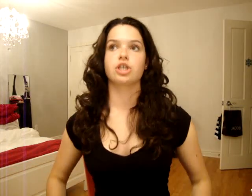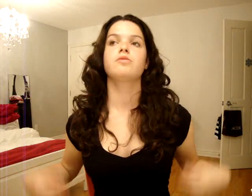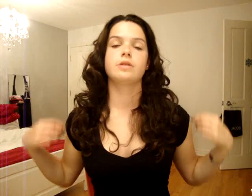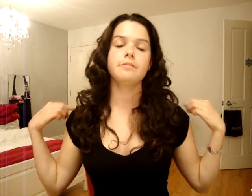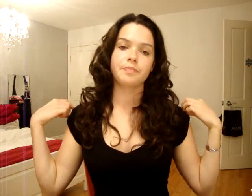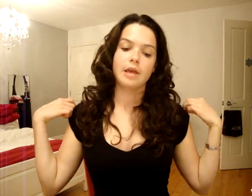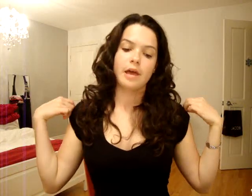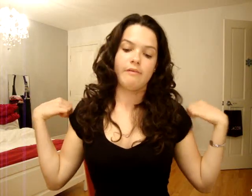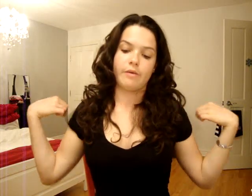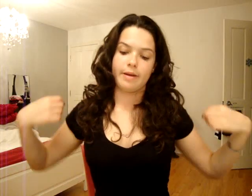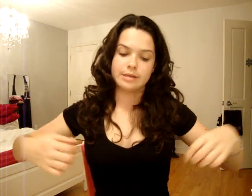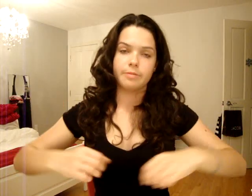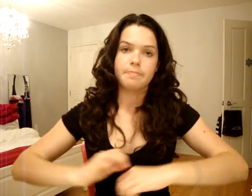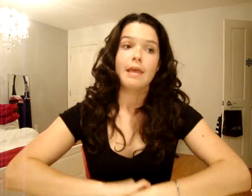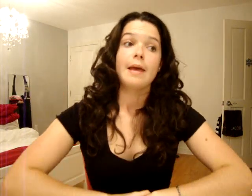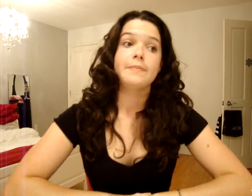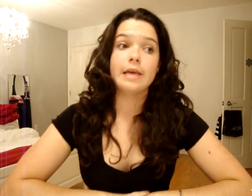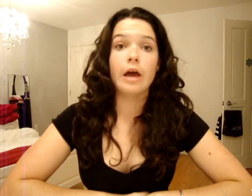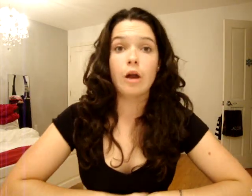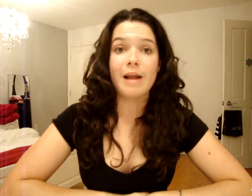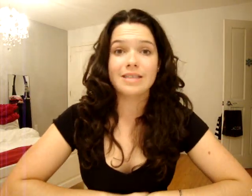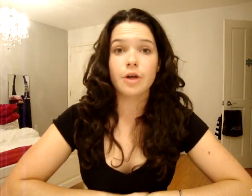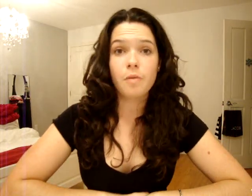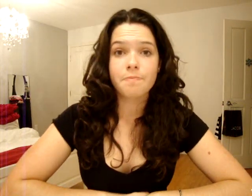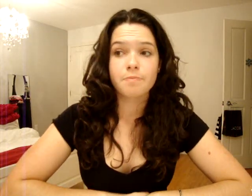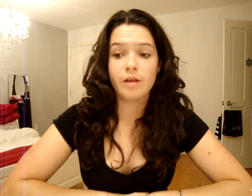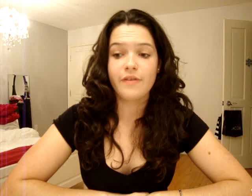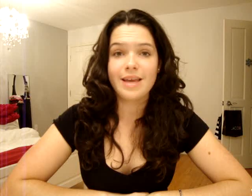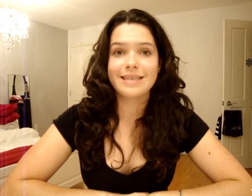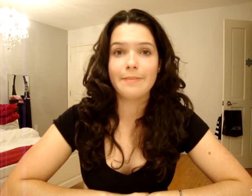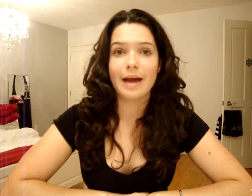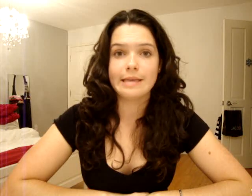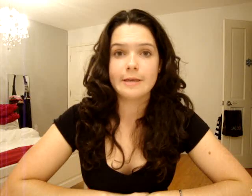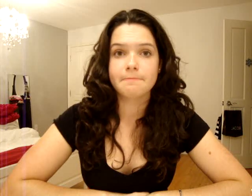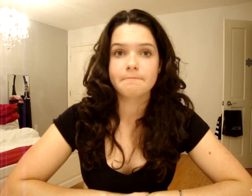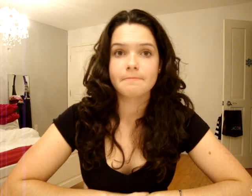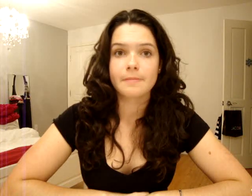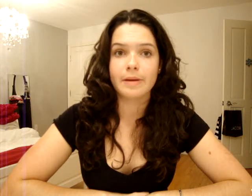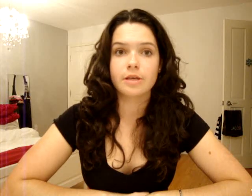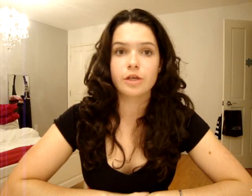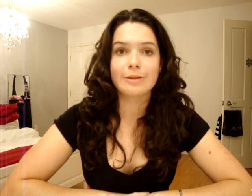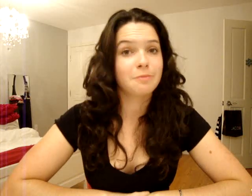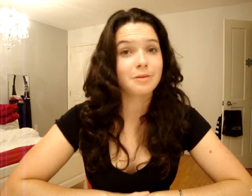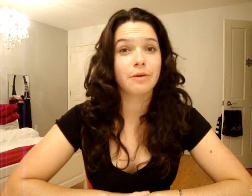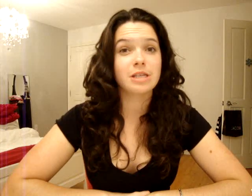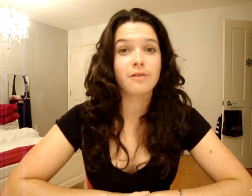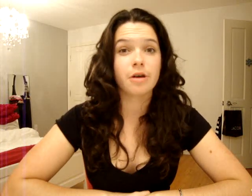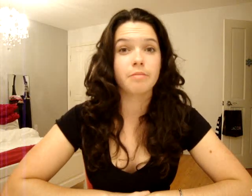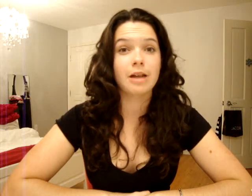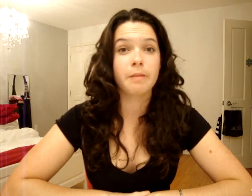jambes aussi. Fait que oui, c'est ça. Puis le plastron, pour les filles, c'est pratique. Parce que, je n'imagine pas si c quoi recevoir une balle à peine